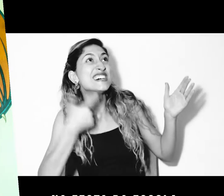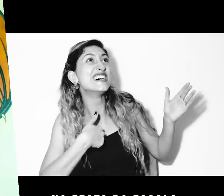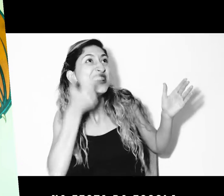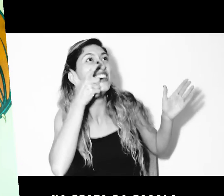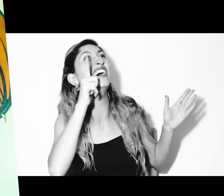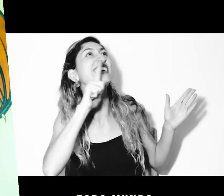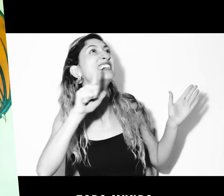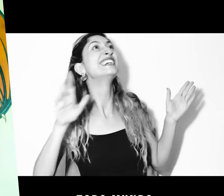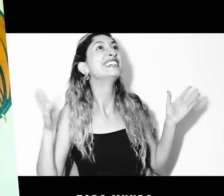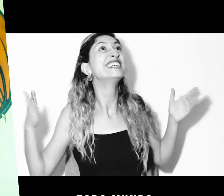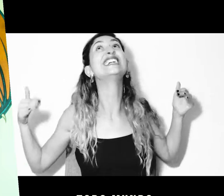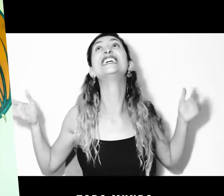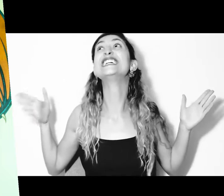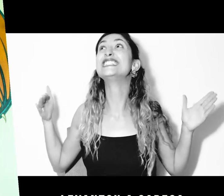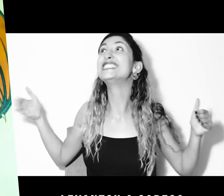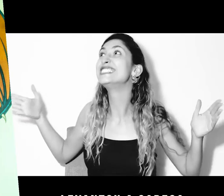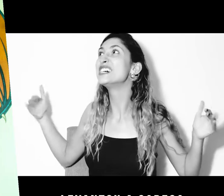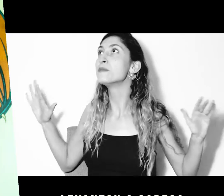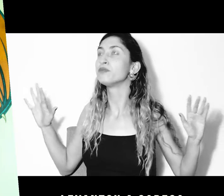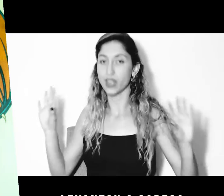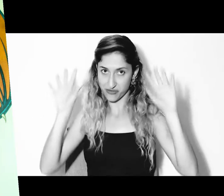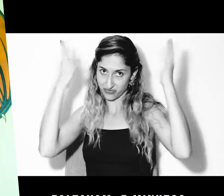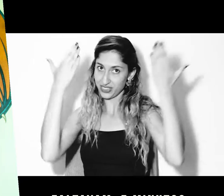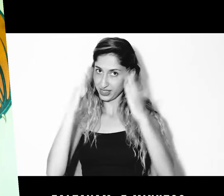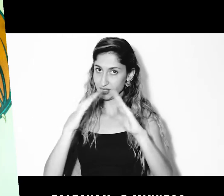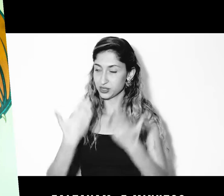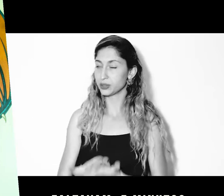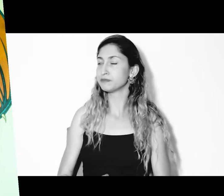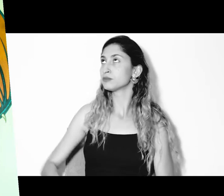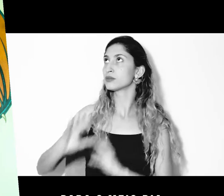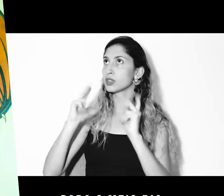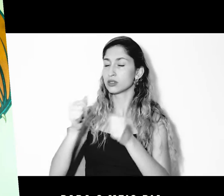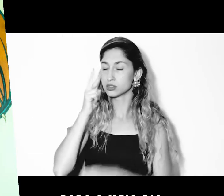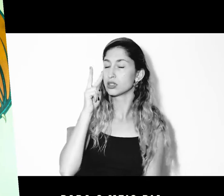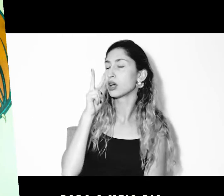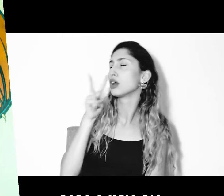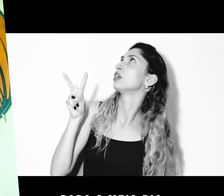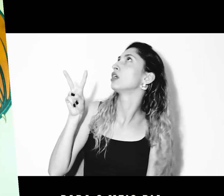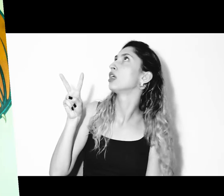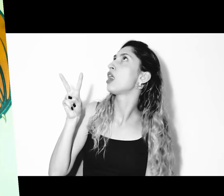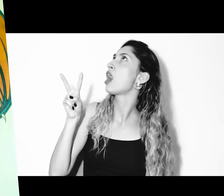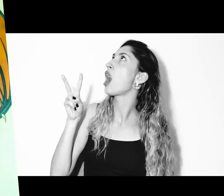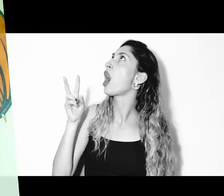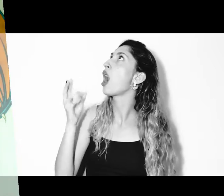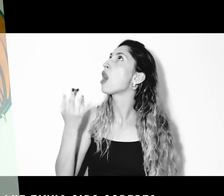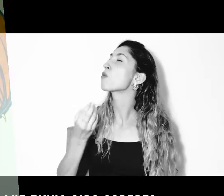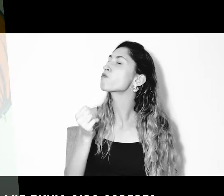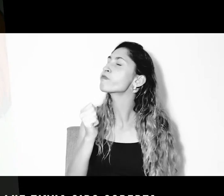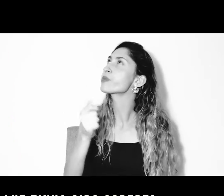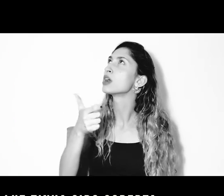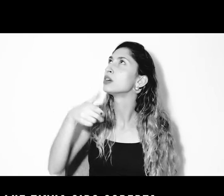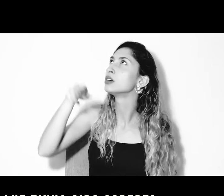festa da escola, todo mundo levantou a cabeça. Faltavam cinco minutos para o meio-dia. E de repente,